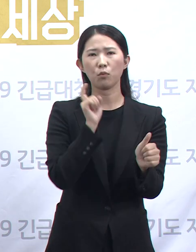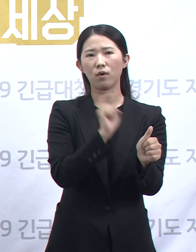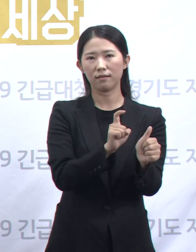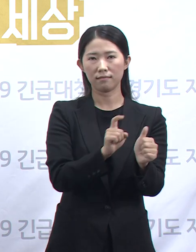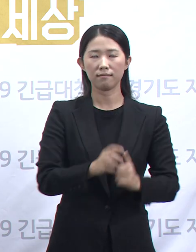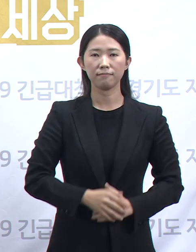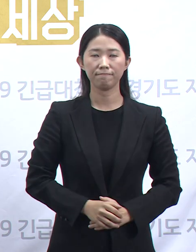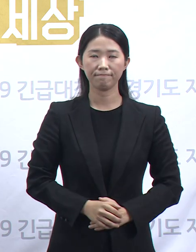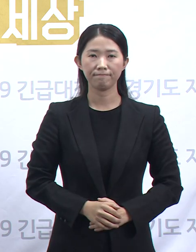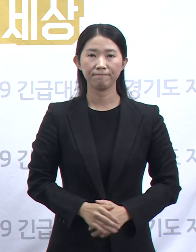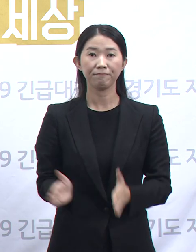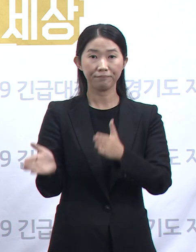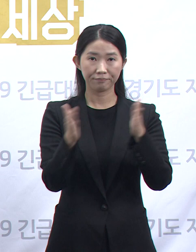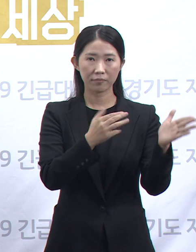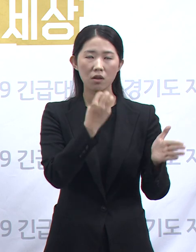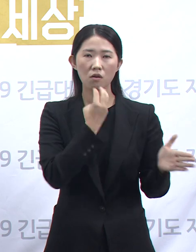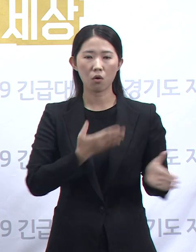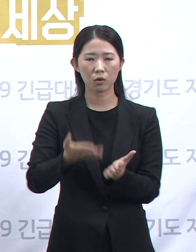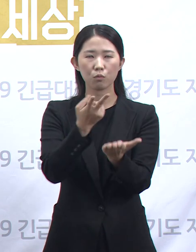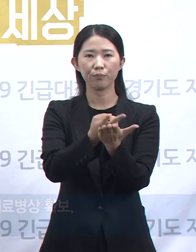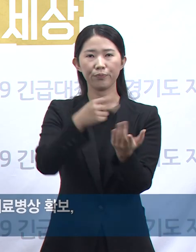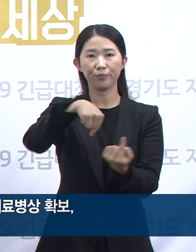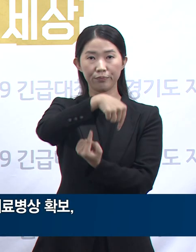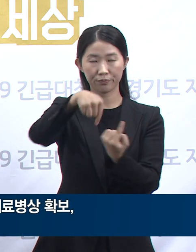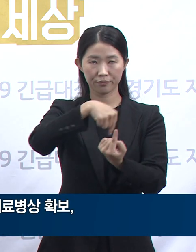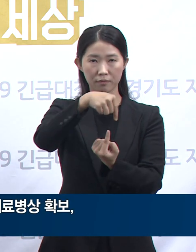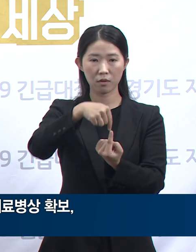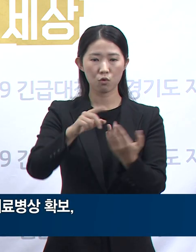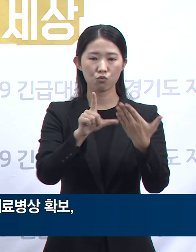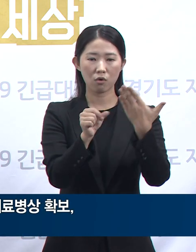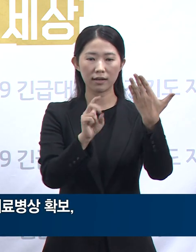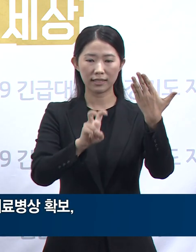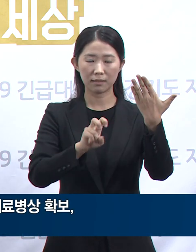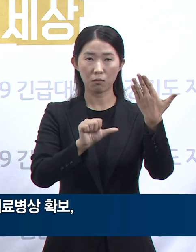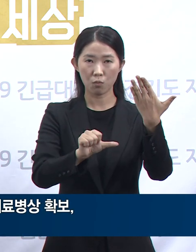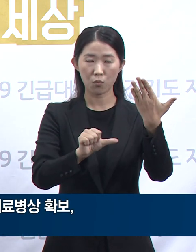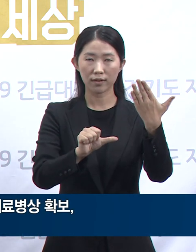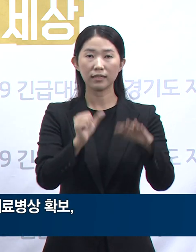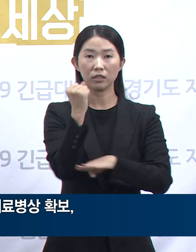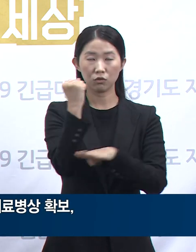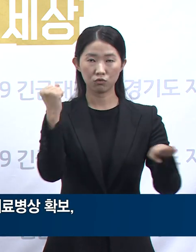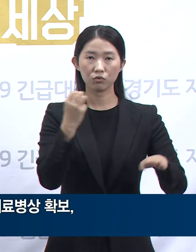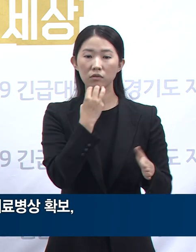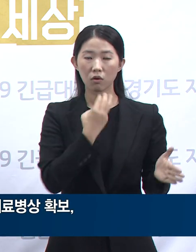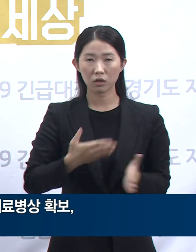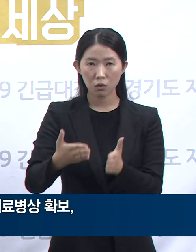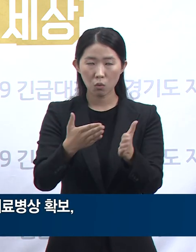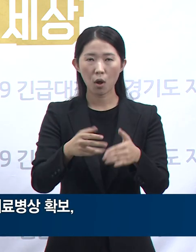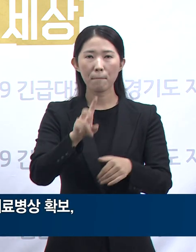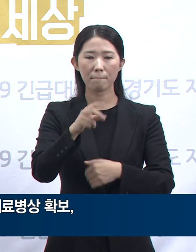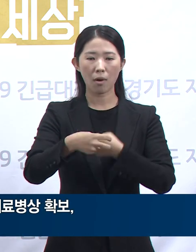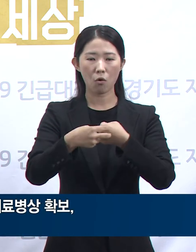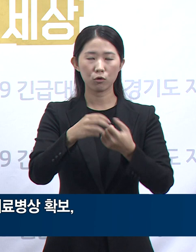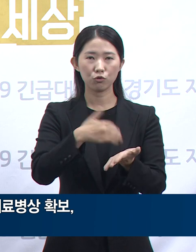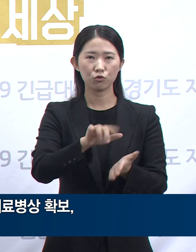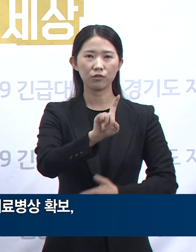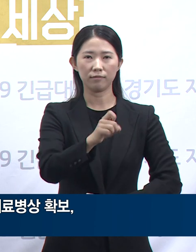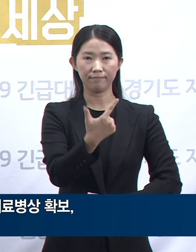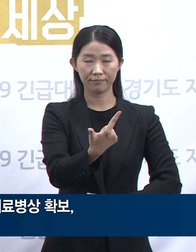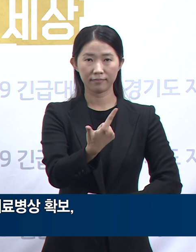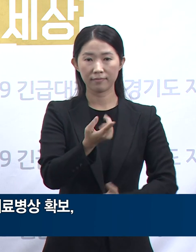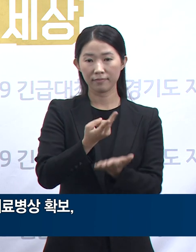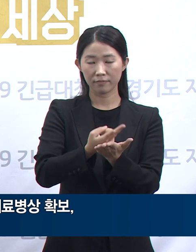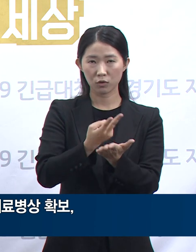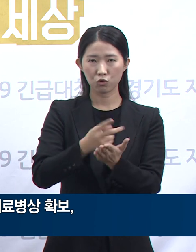다음은 경기도 병상 운영 현황입니다. 9월 25일 0시 기준 경기도는 총 16개 병원에 670개의